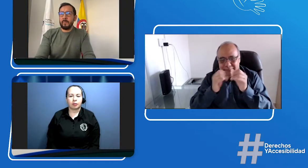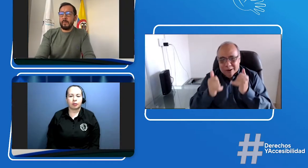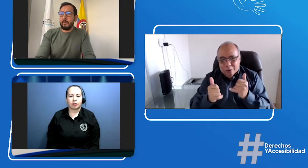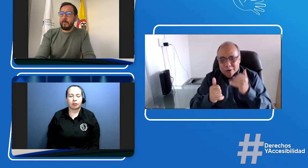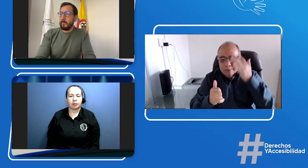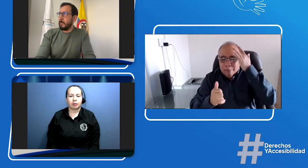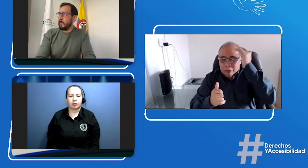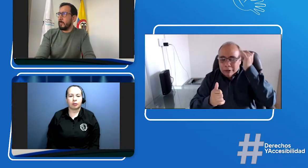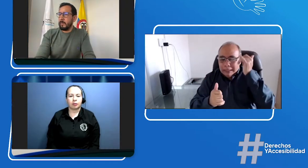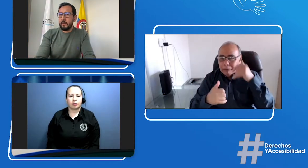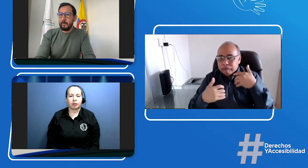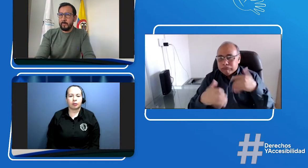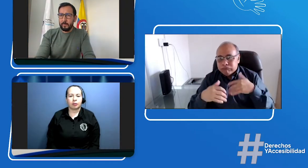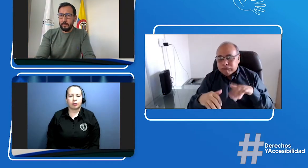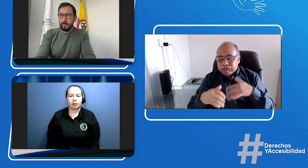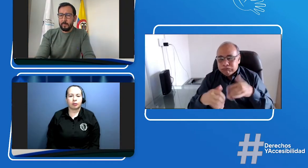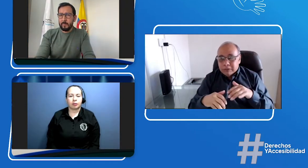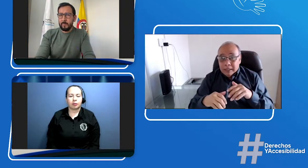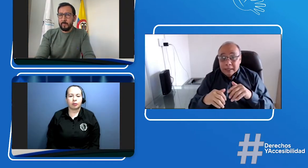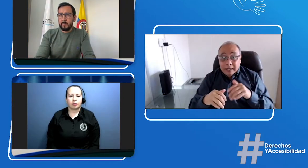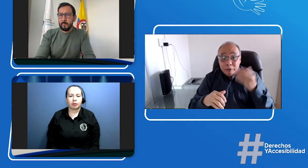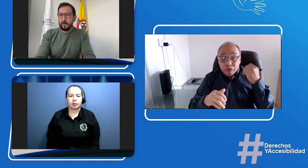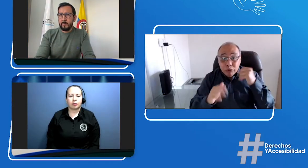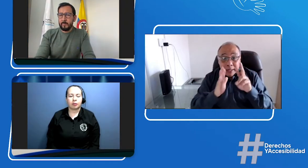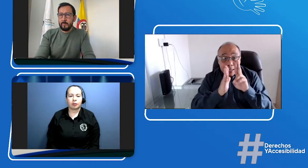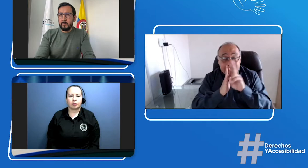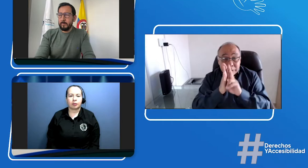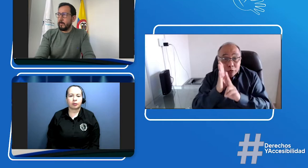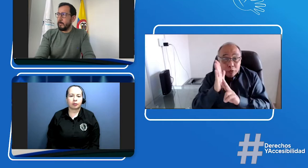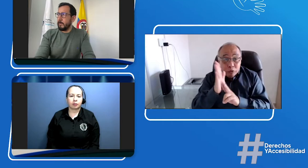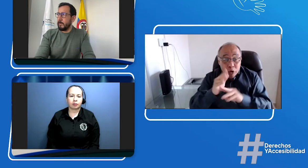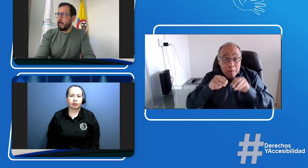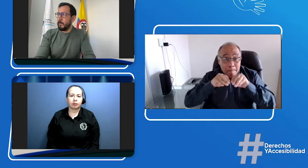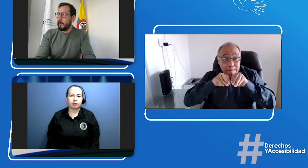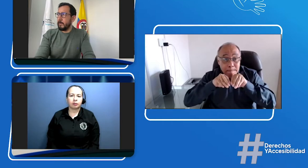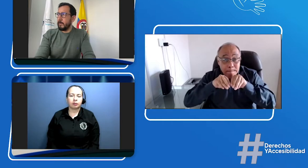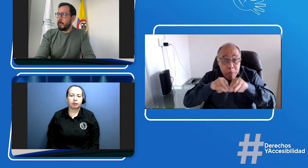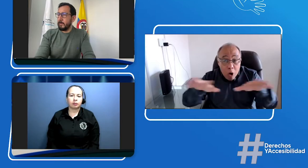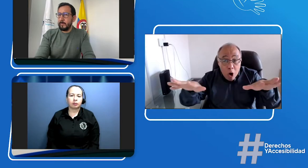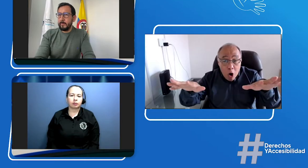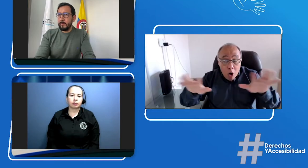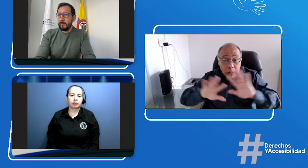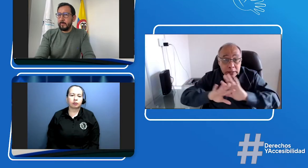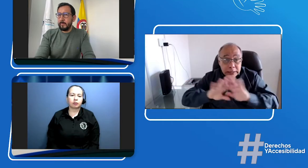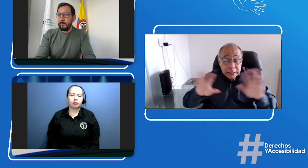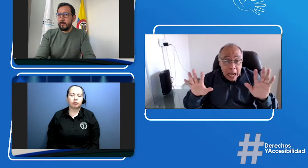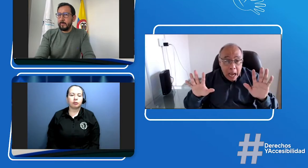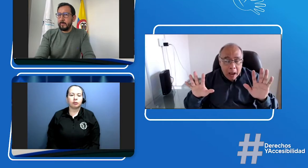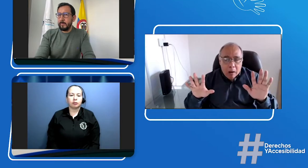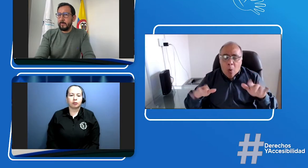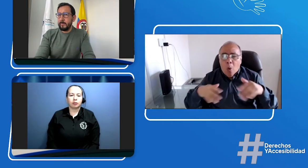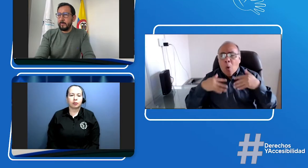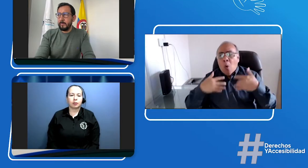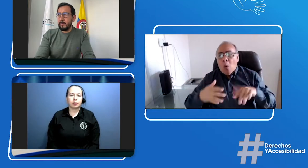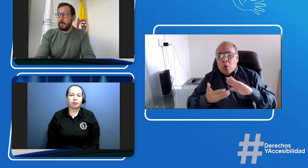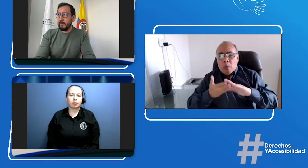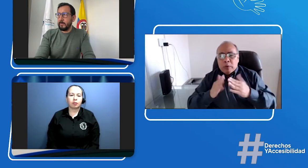Me parece que es muy importante este espacio porque ya con la publicación de la